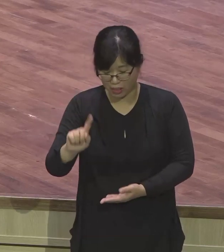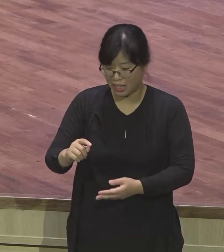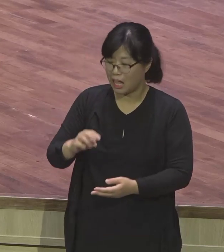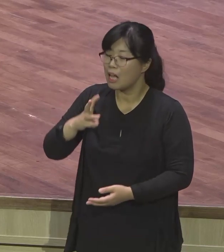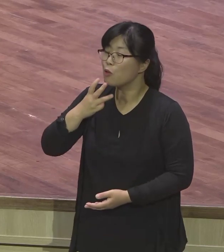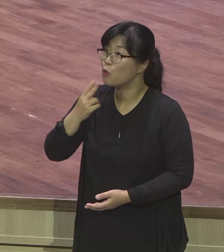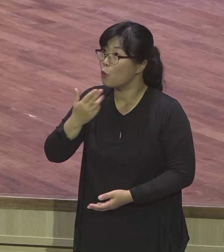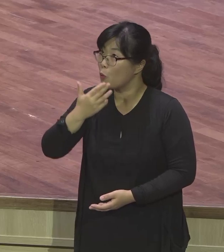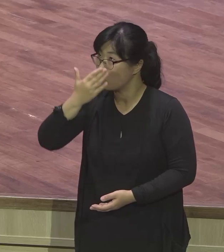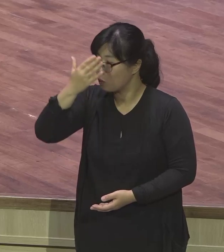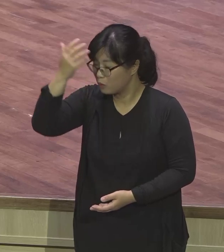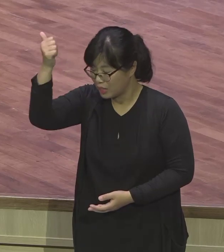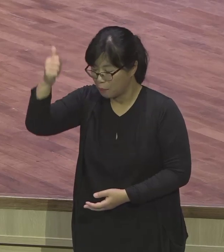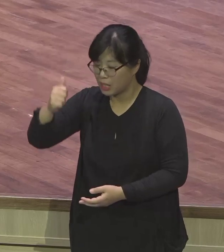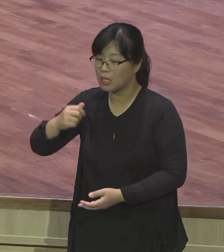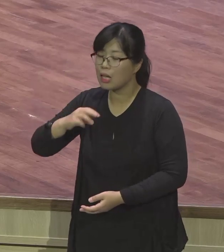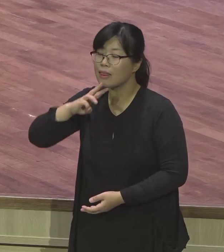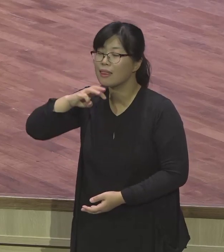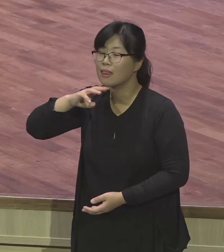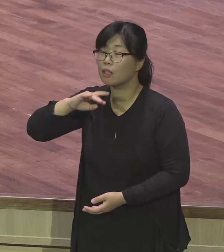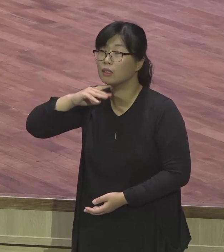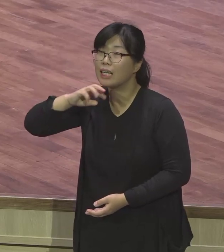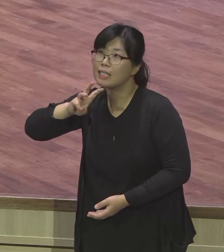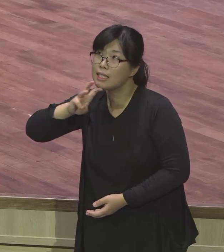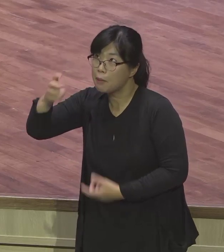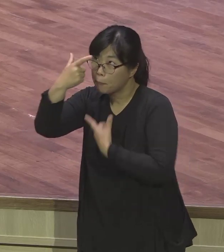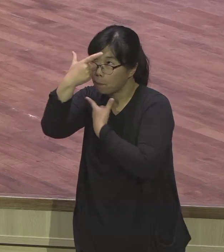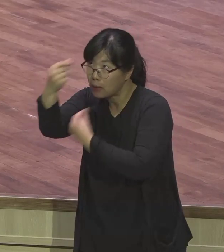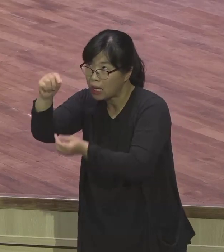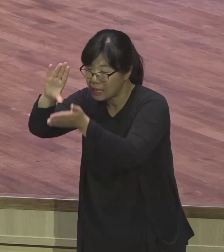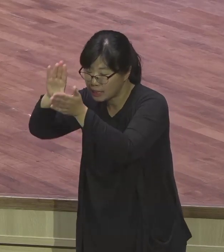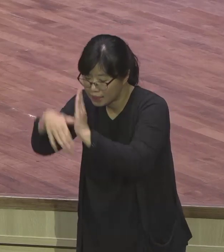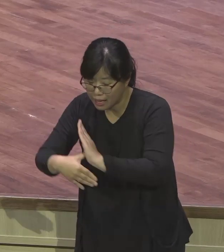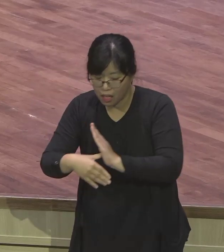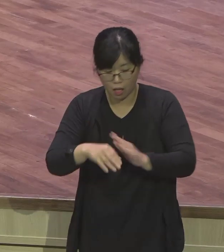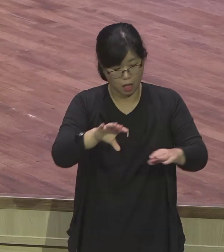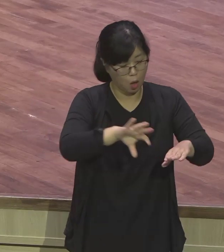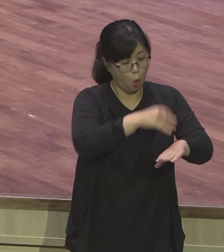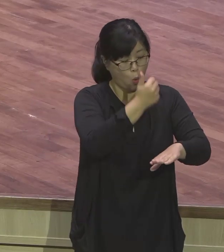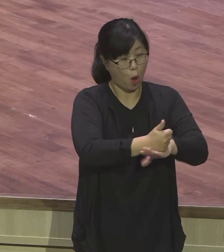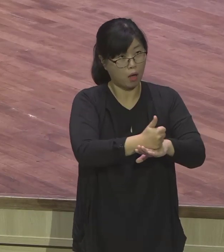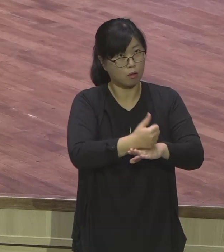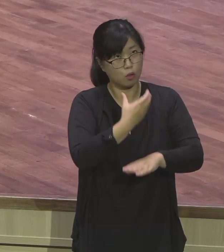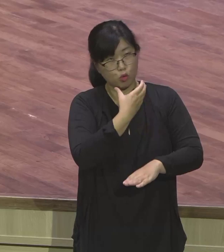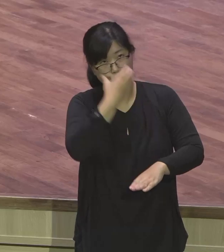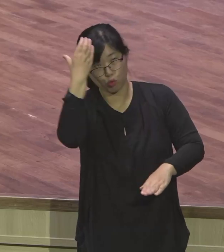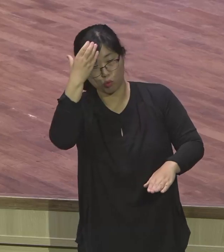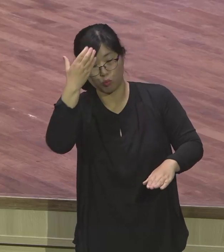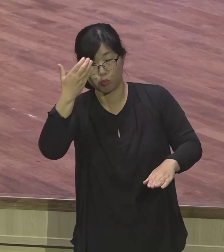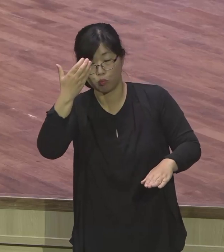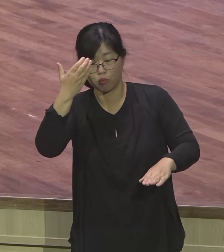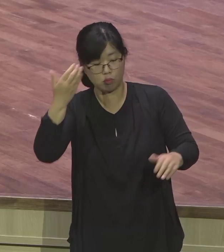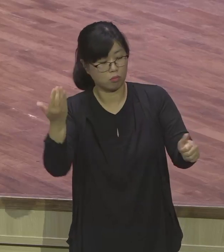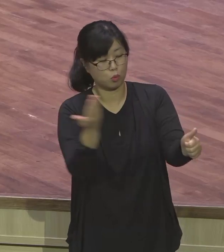바로에게 꿈을 꾸게 했는데 꿈을 꾸는데 도대체 무슨 꿈을 꾸는지 알 수가 없단 말이에요. 바로왕이 꿈을 꾸는데 그래서